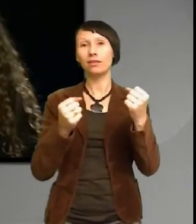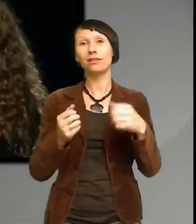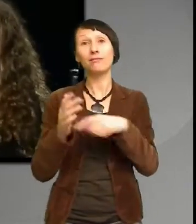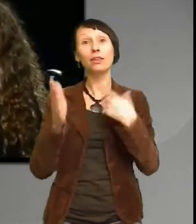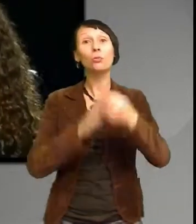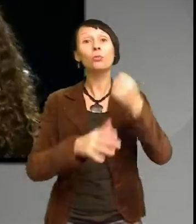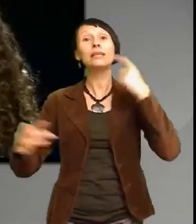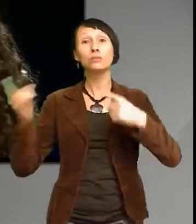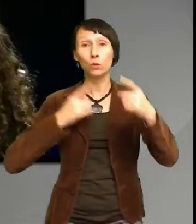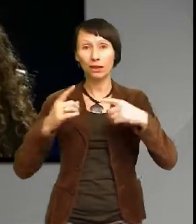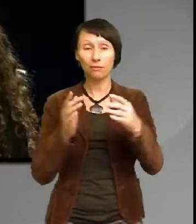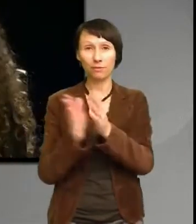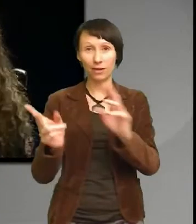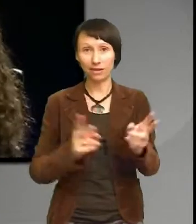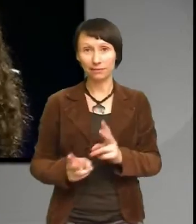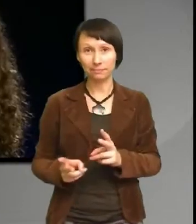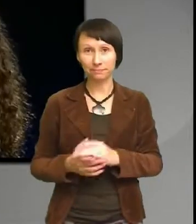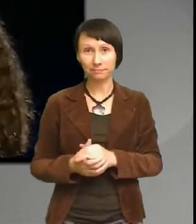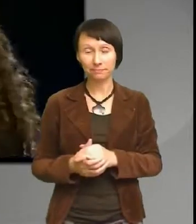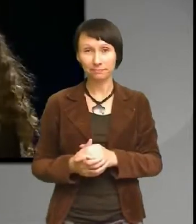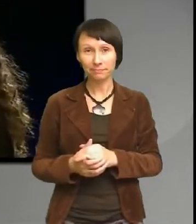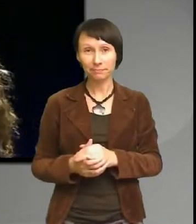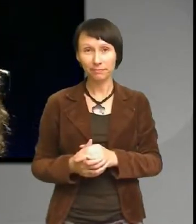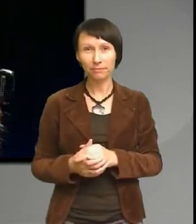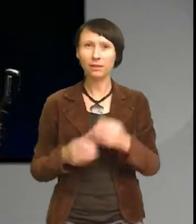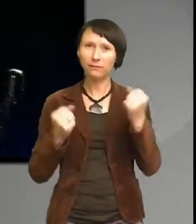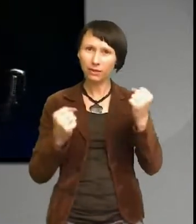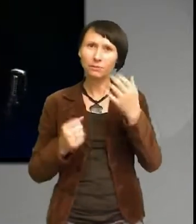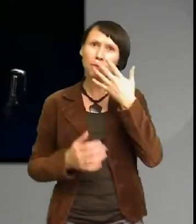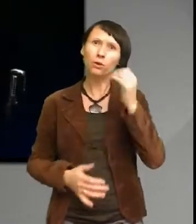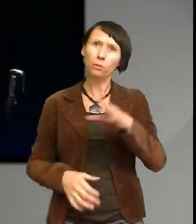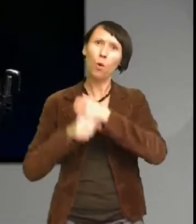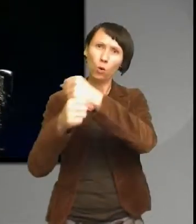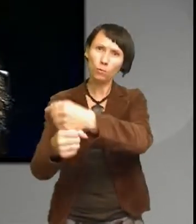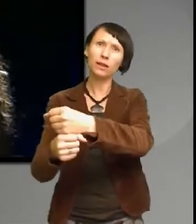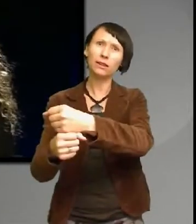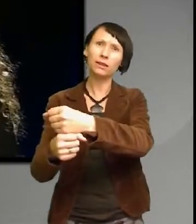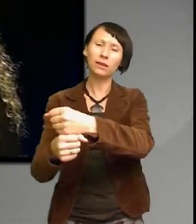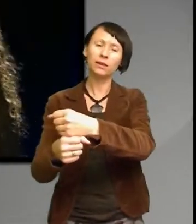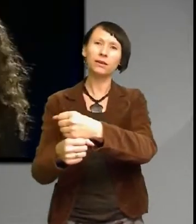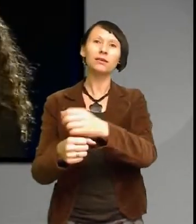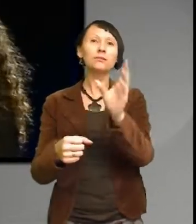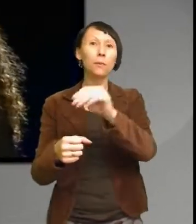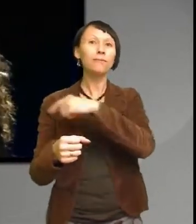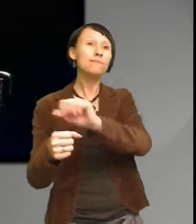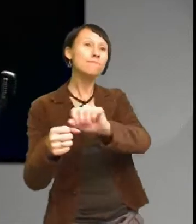frågorna med varann att vi pratar om hållbarhet så att vi genom andras tankar kan försöka förstå de här tre